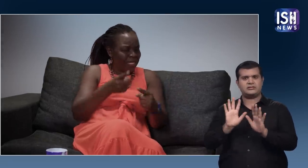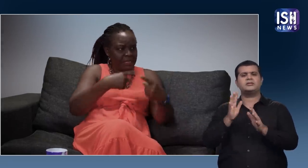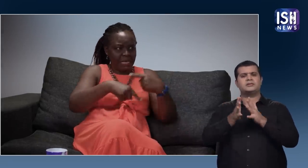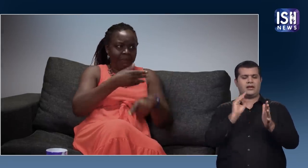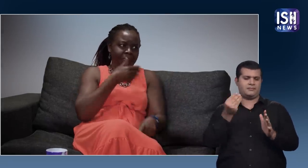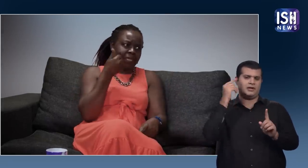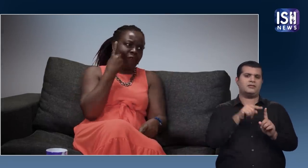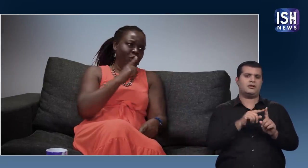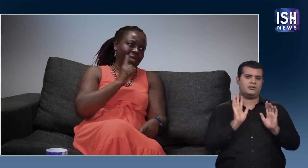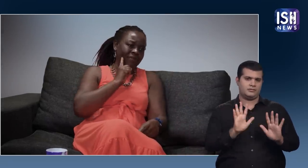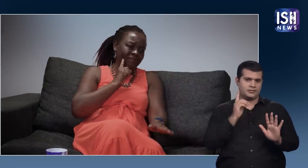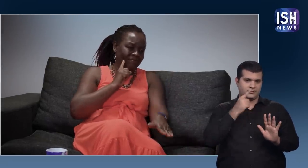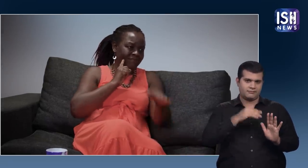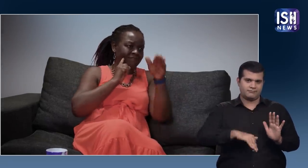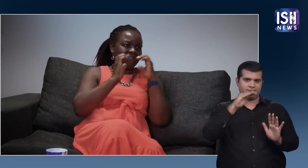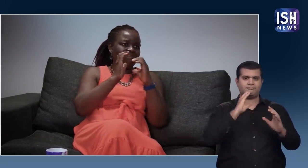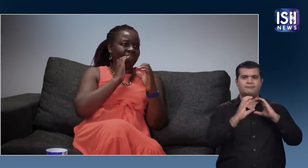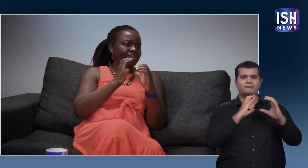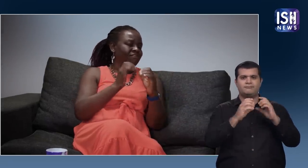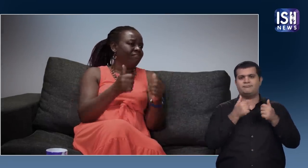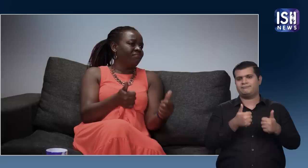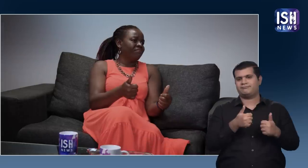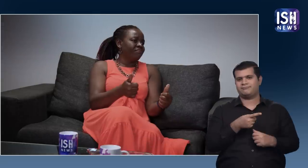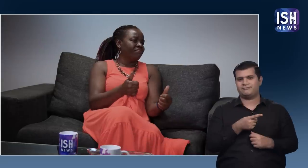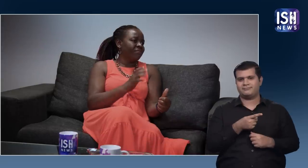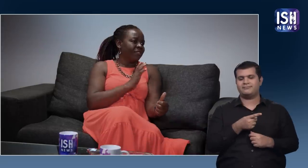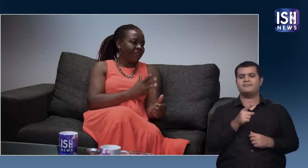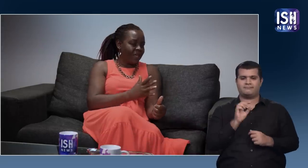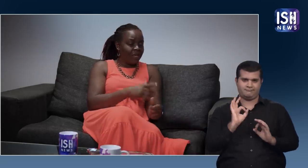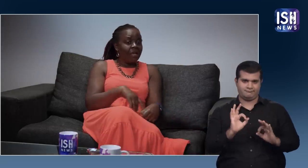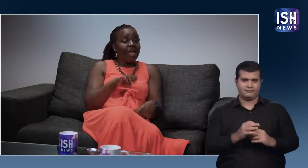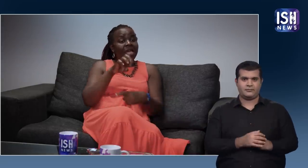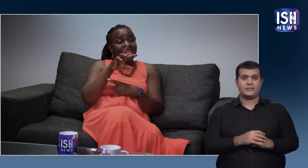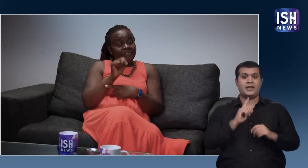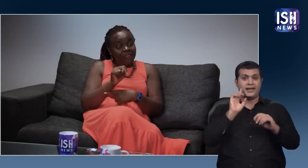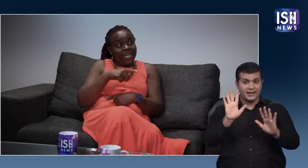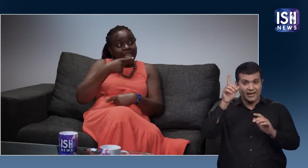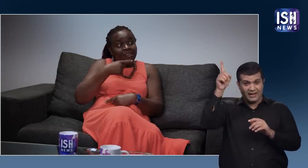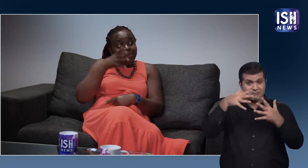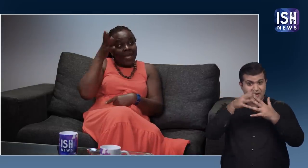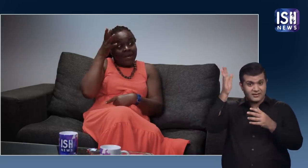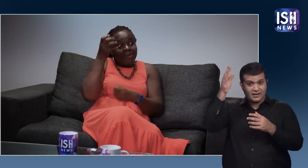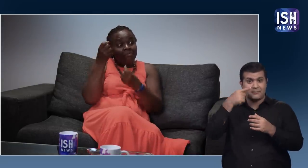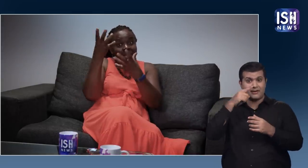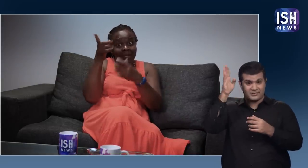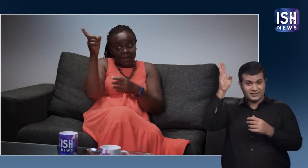तरह खिलाफ नहीं हूँ लेकिन डेफ के लिए सांके दिकभाषा बचपन से ही बहतर होती है अमेरिका में कही सुनने वाले माता-पिता भी